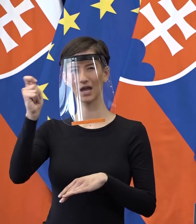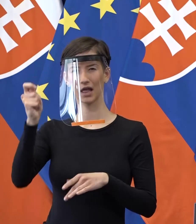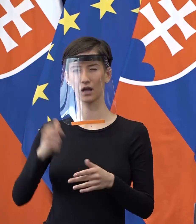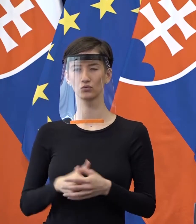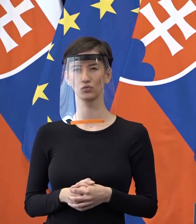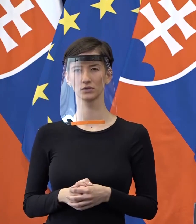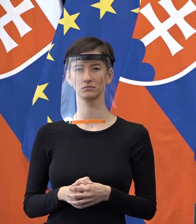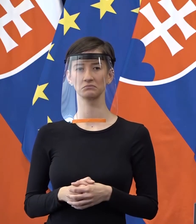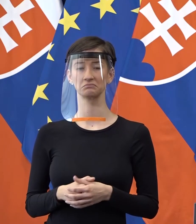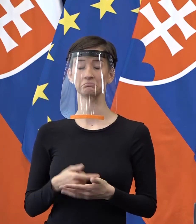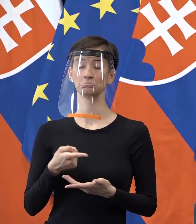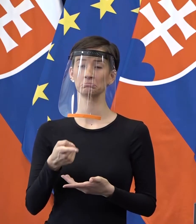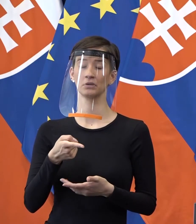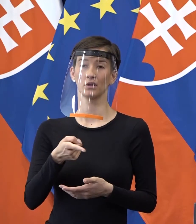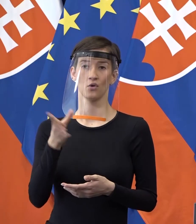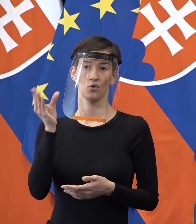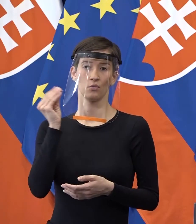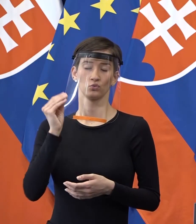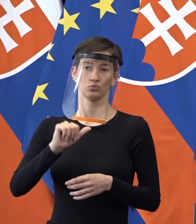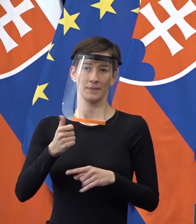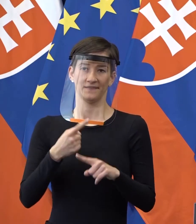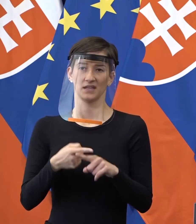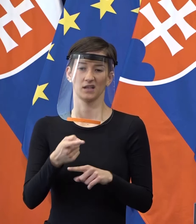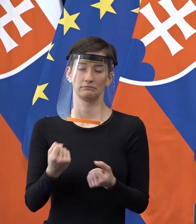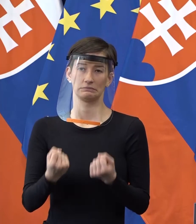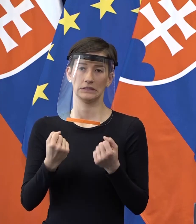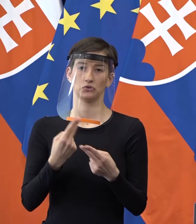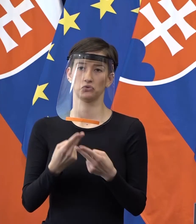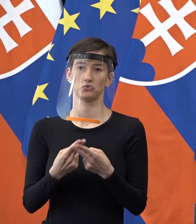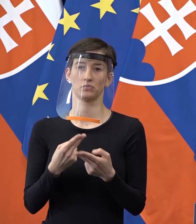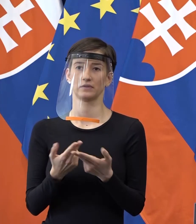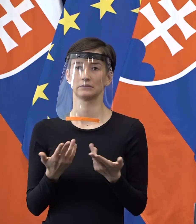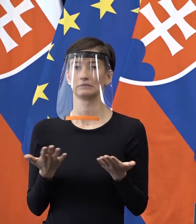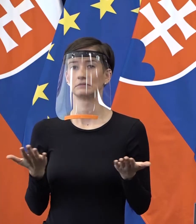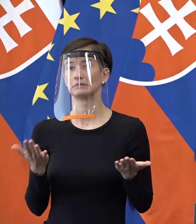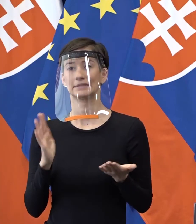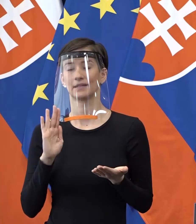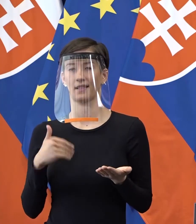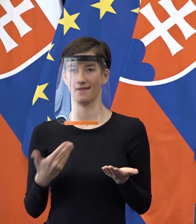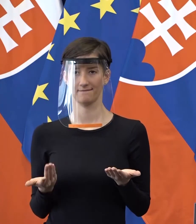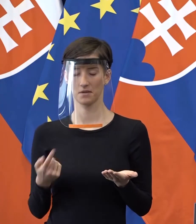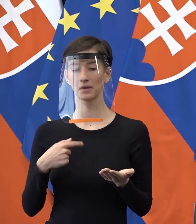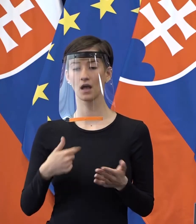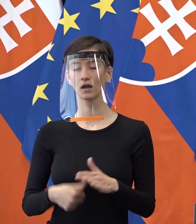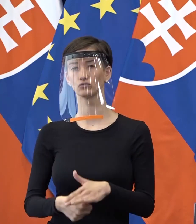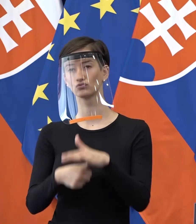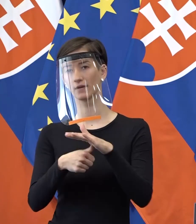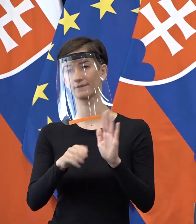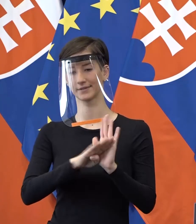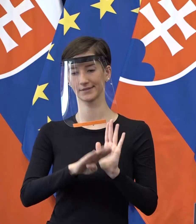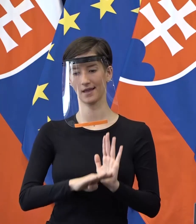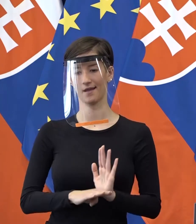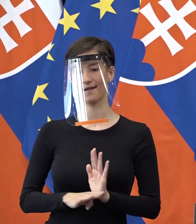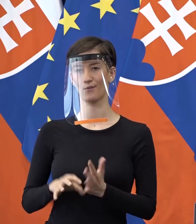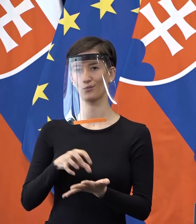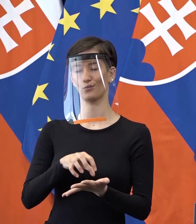Priznám sa, prvýkrát od vás počúm, veľmi ťažko sa mi na také otázky odpoveda. Nehrám sa na šéfa legislatívneho odboru úradu vlády, takže